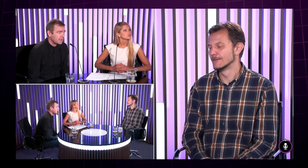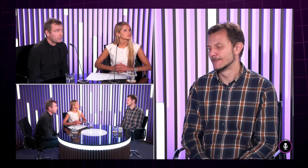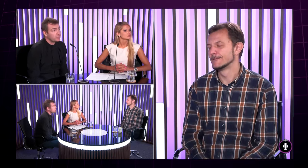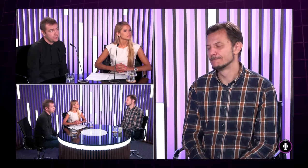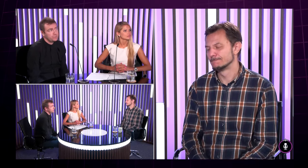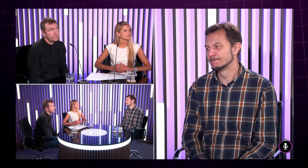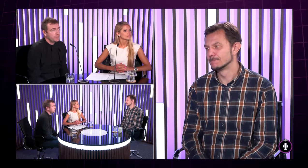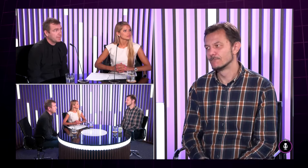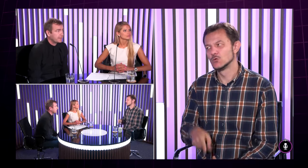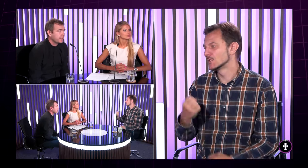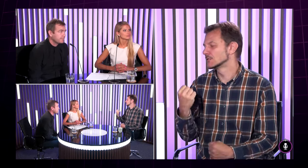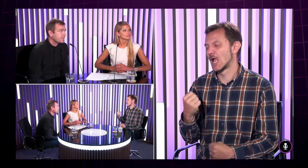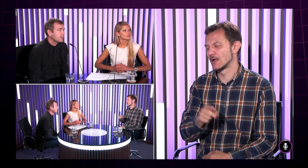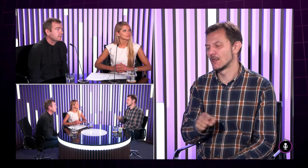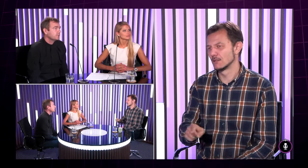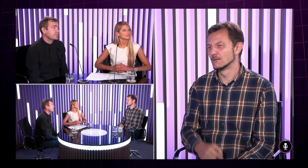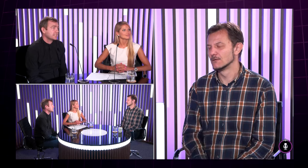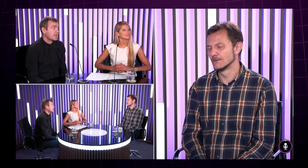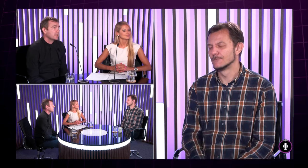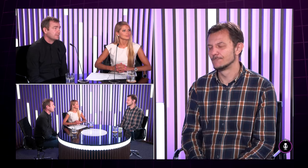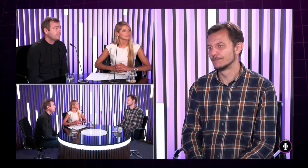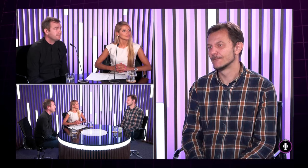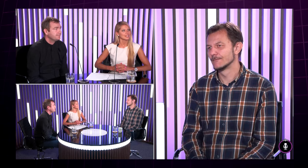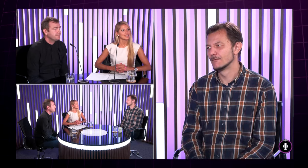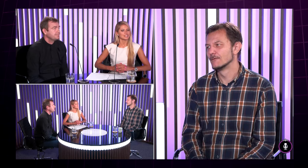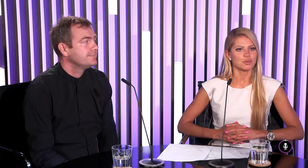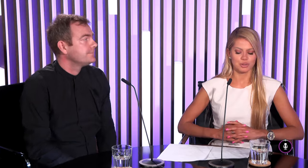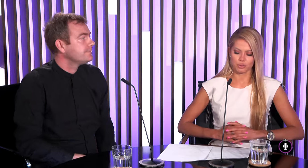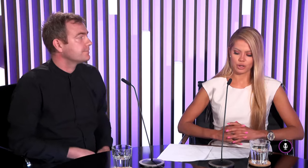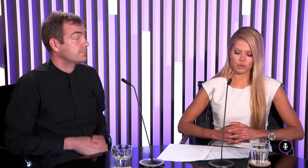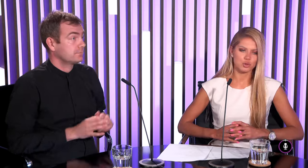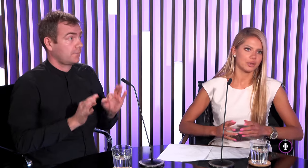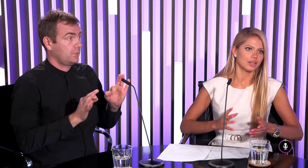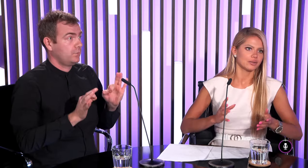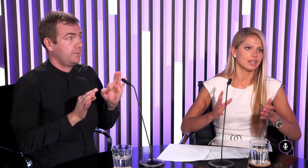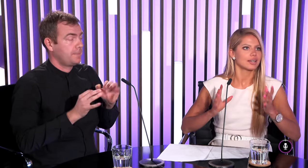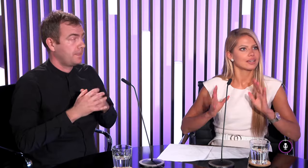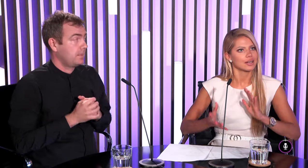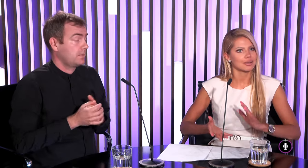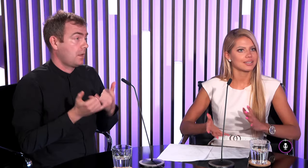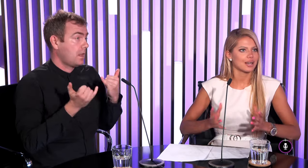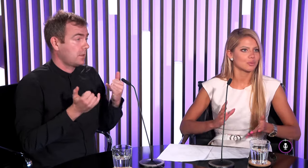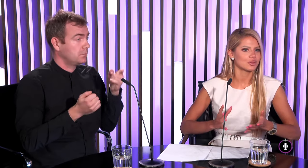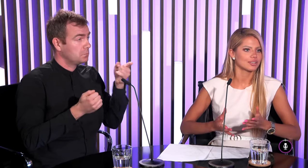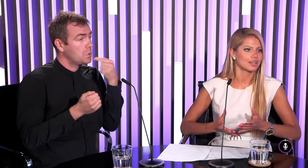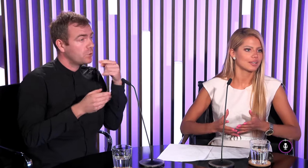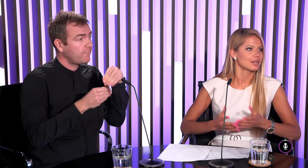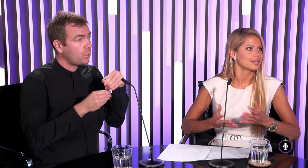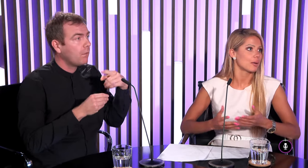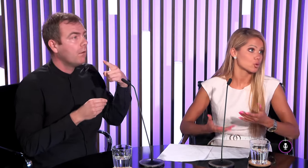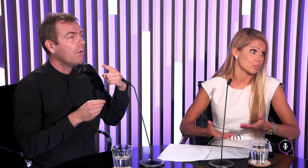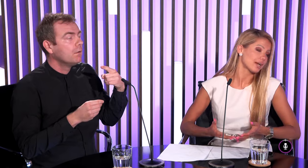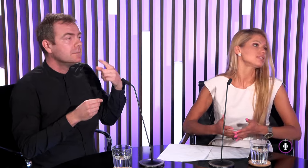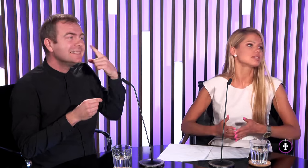esenciálne, potom ten život ide veľmi pekne. To je taký základ. Keď sme, by som povedala, už pri tej nejakej gramatike alebo teda